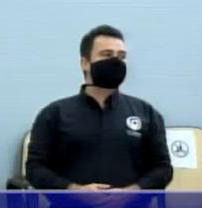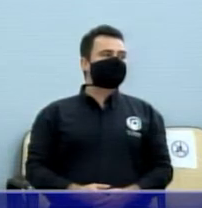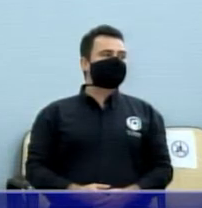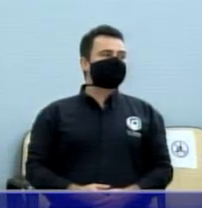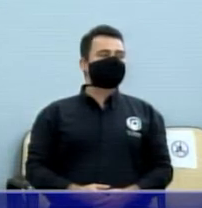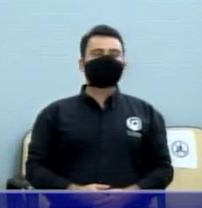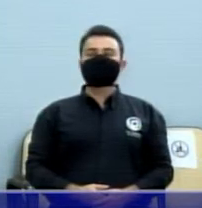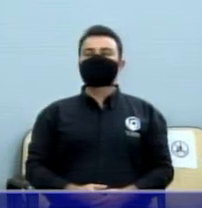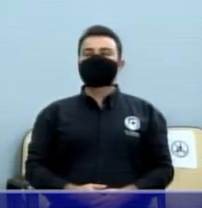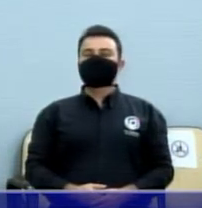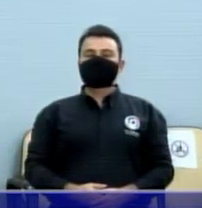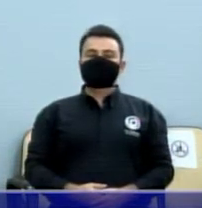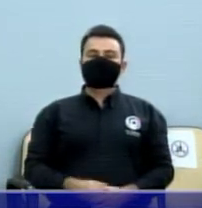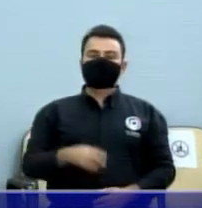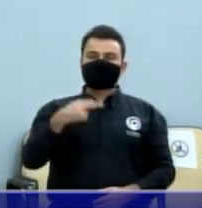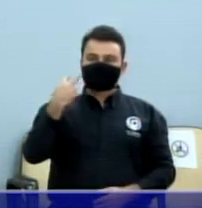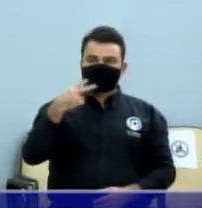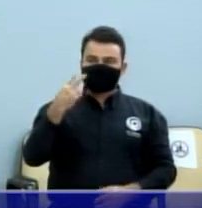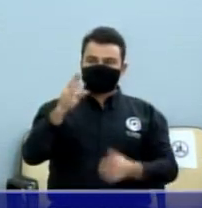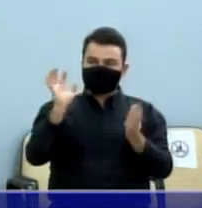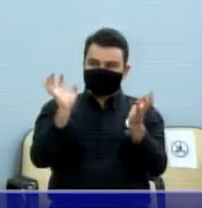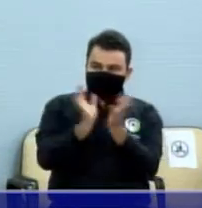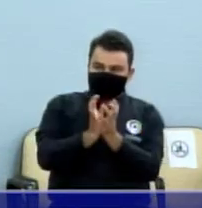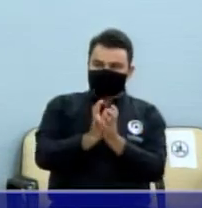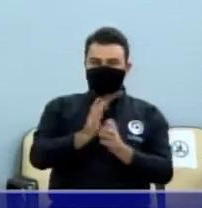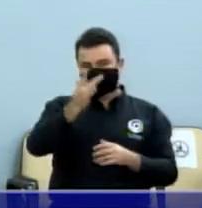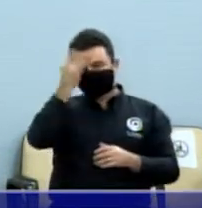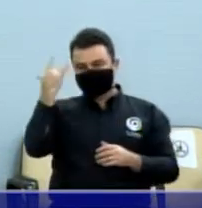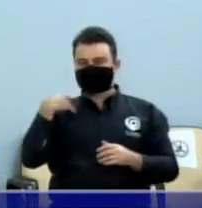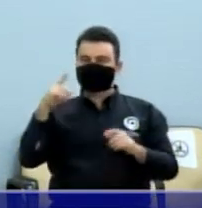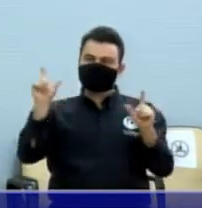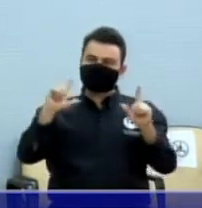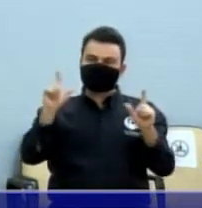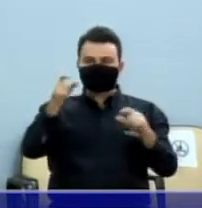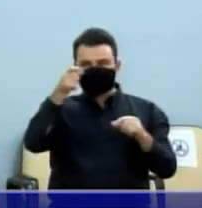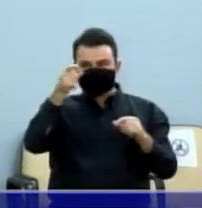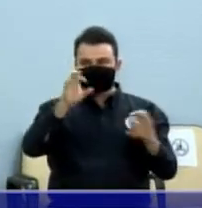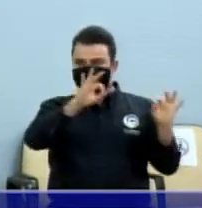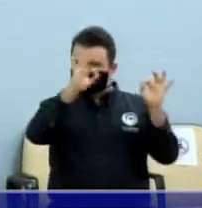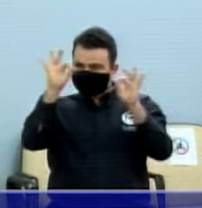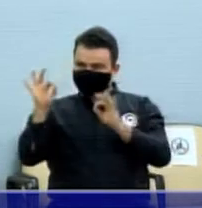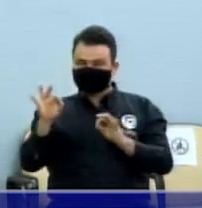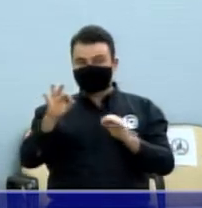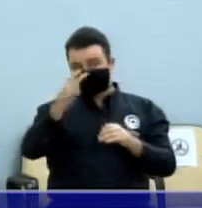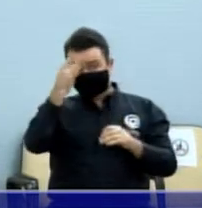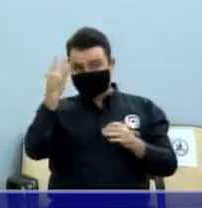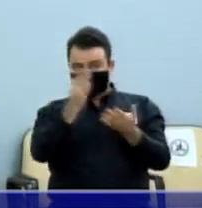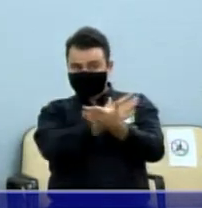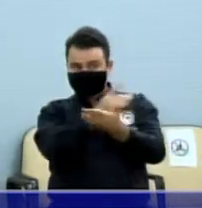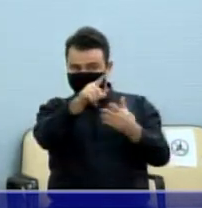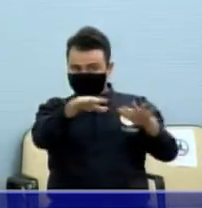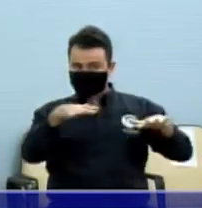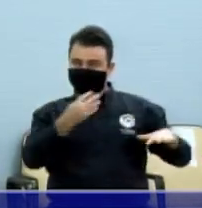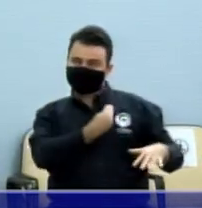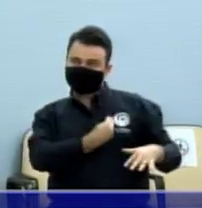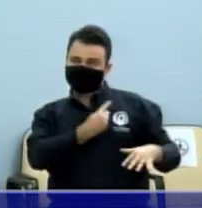Senhores vereadores, público que nos assiste, público presente, presidente,